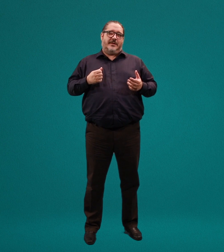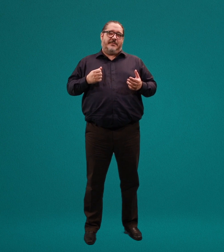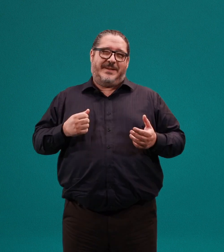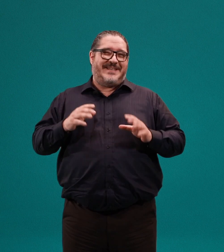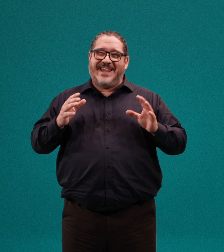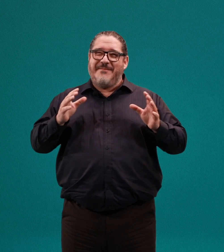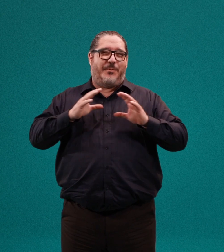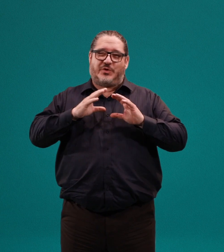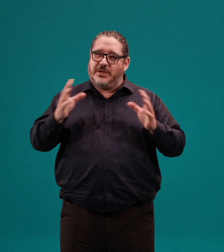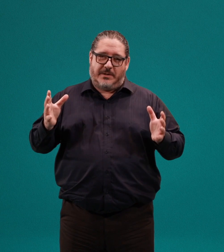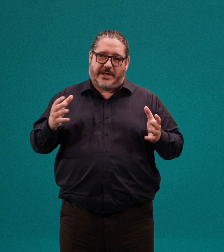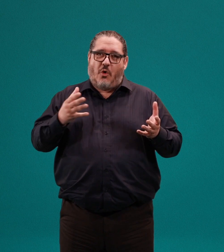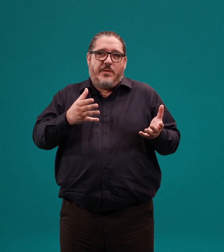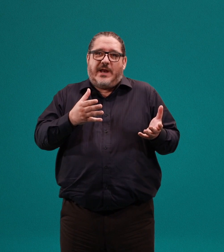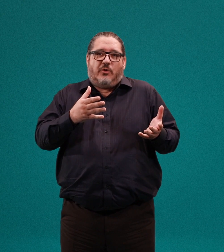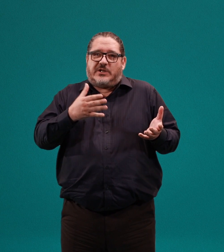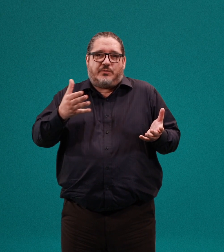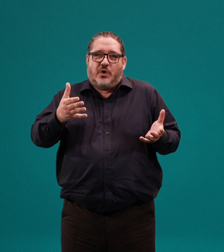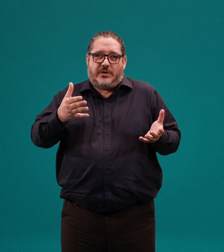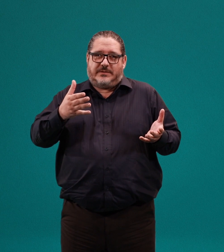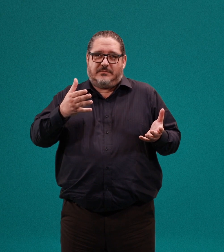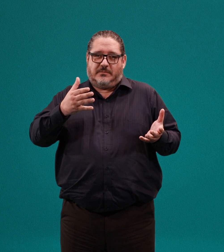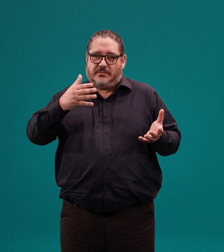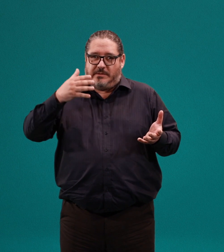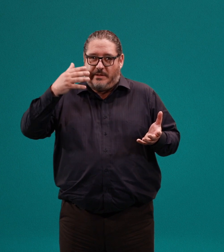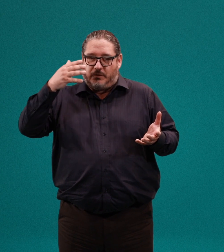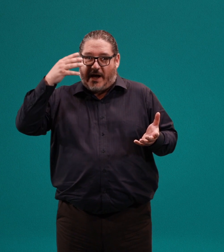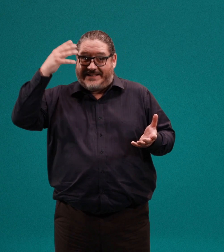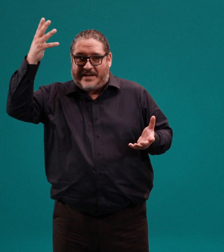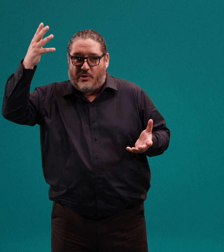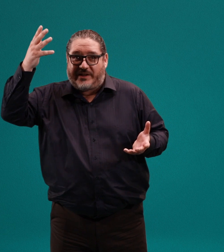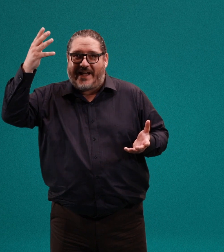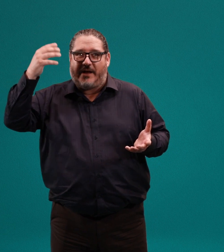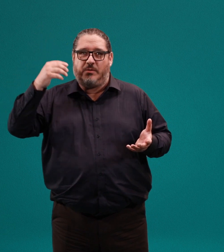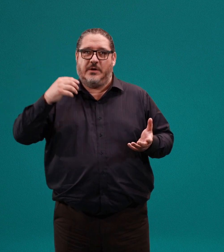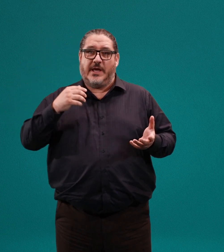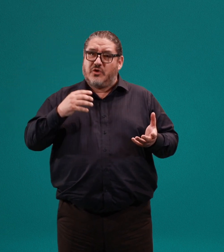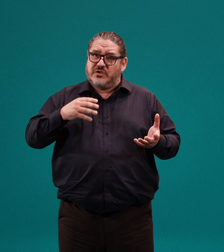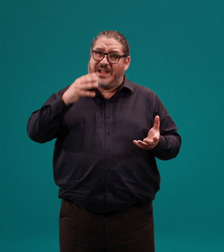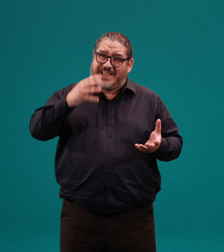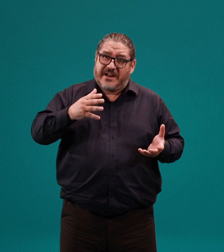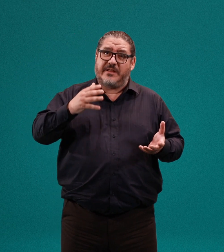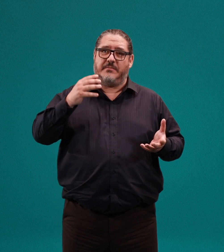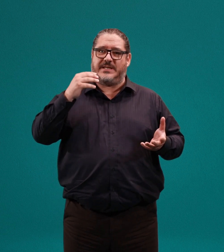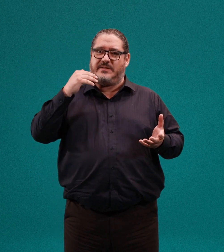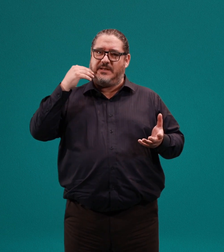Pensé que era imposible que no hubiera otras opciones. Digamos, a ese servidor tan caro. Entonces, una tarde, me sentí